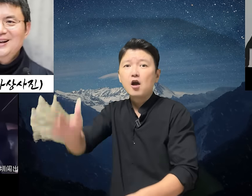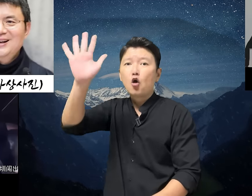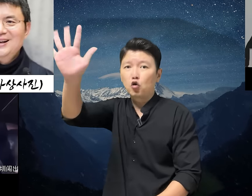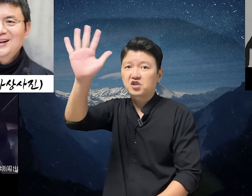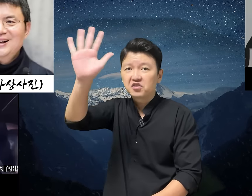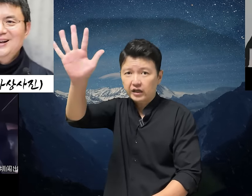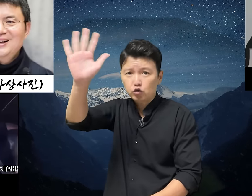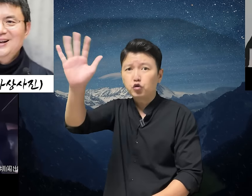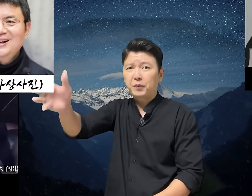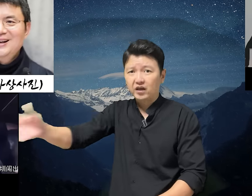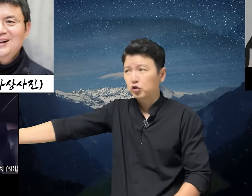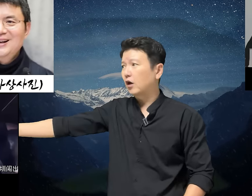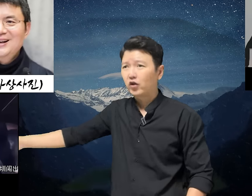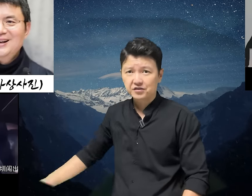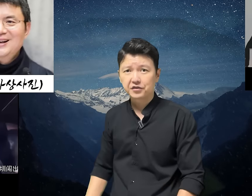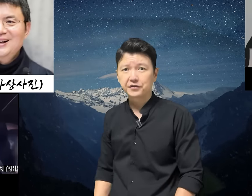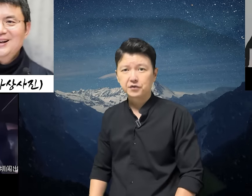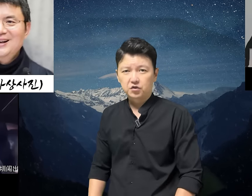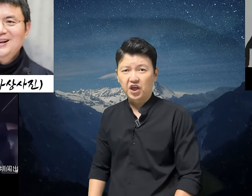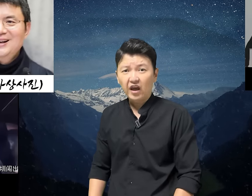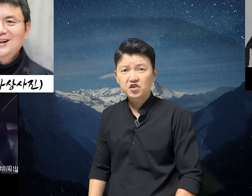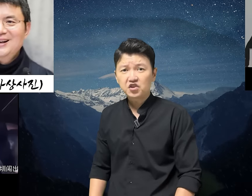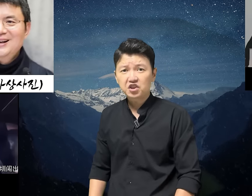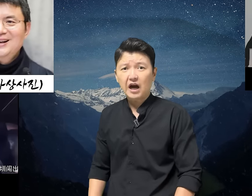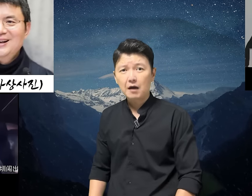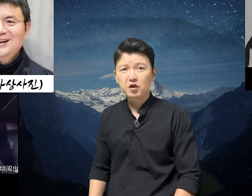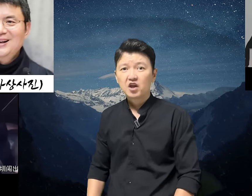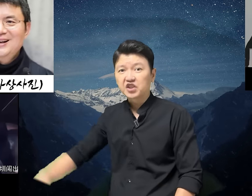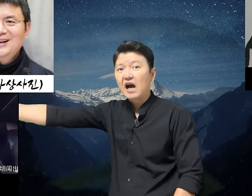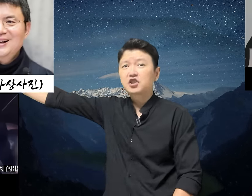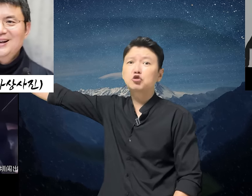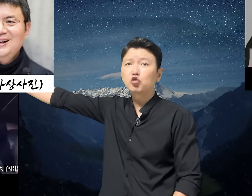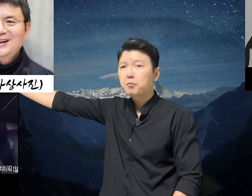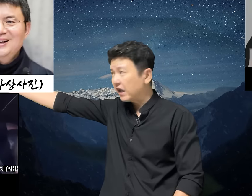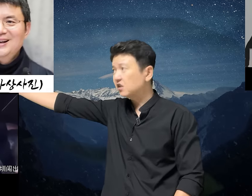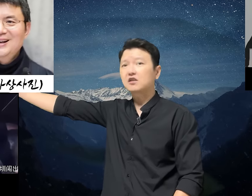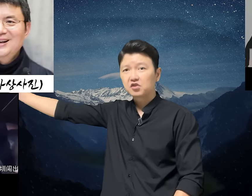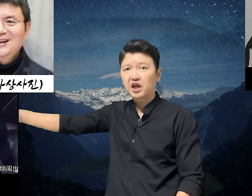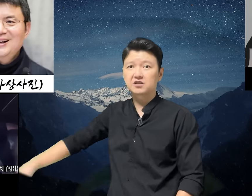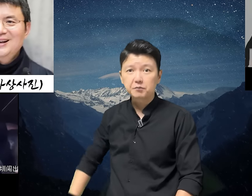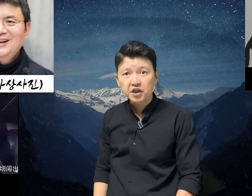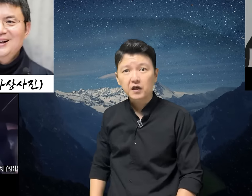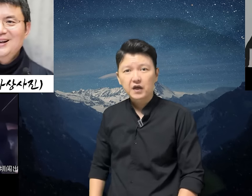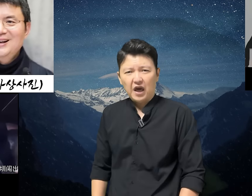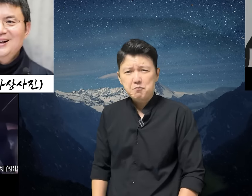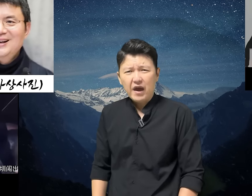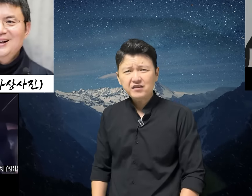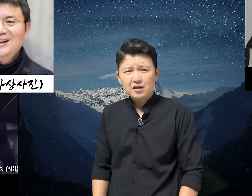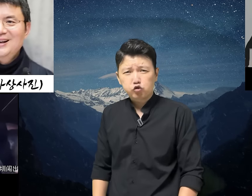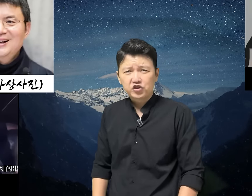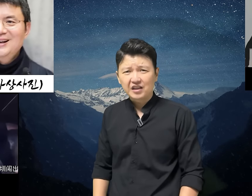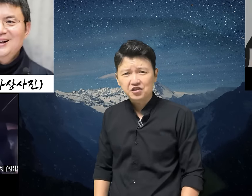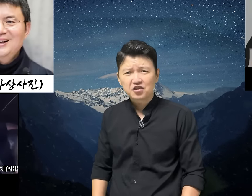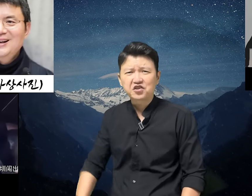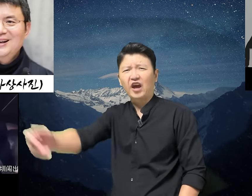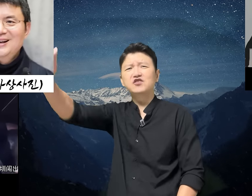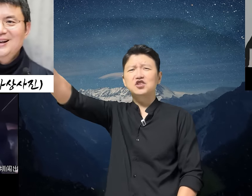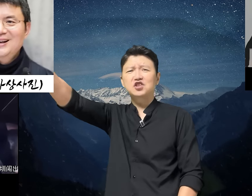5천대를 구입해야 된다고 했어요 그 텐진시라 하면 짱지둥이 맨즈가 서지 않습니까 맨날 술자리에서 그 텐진시는